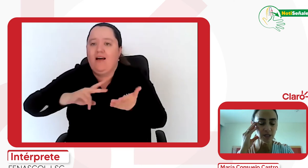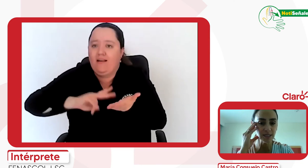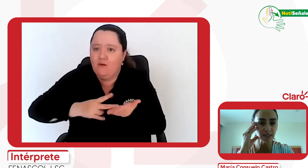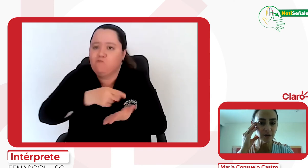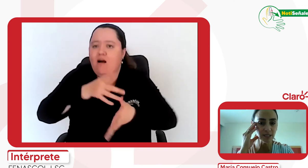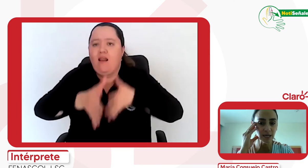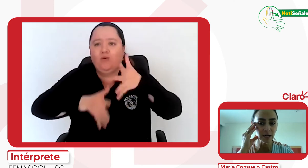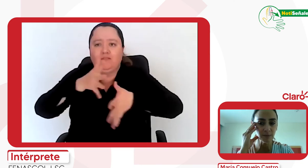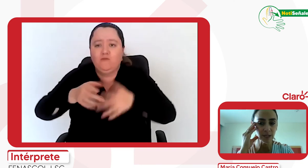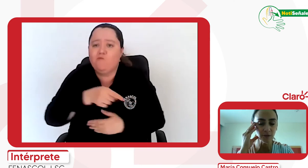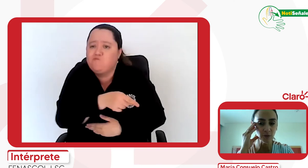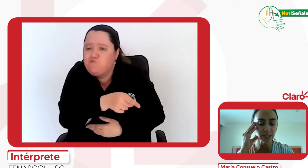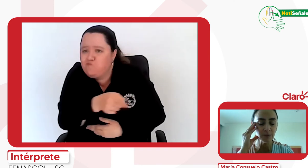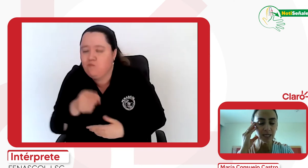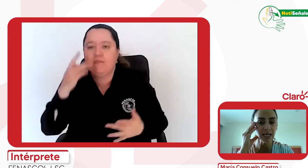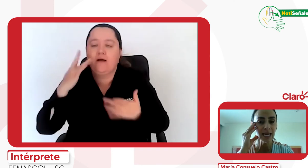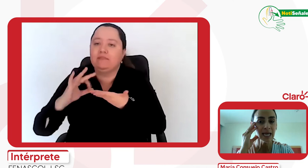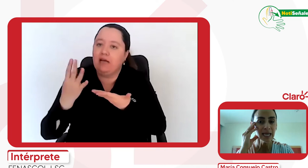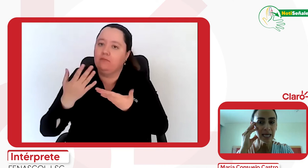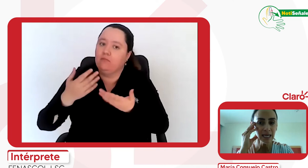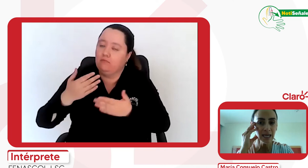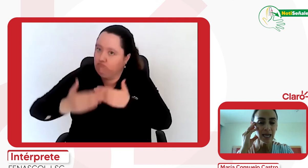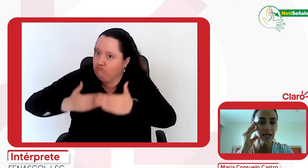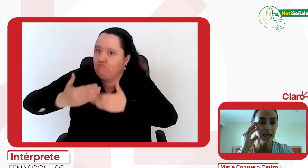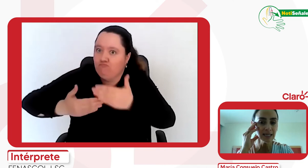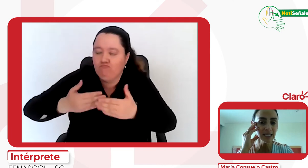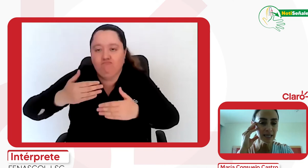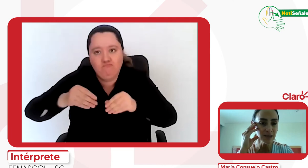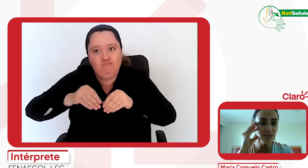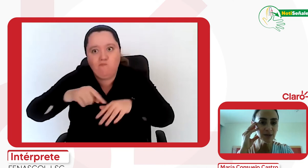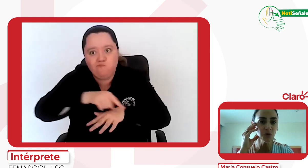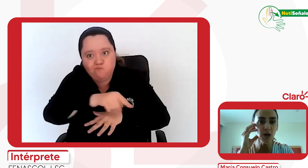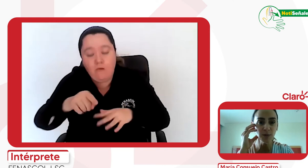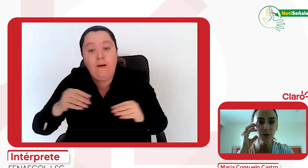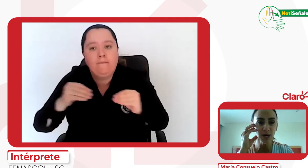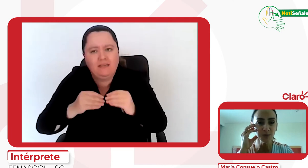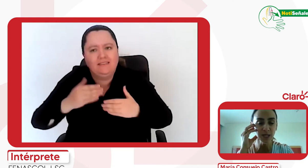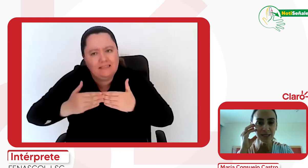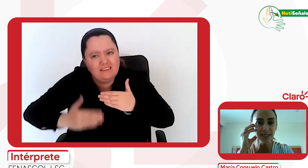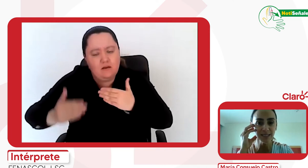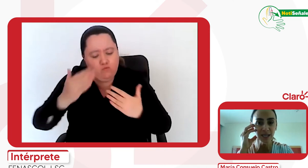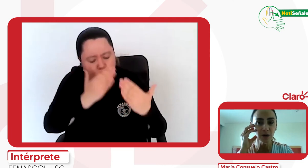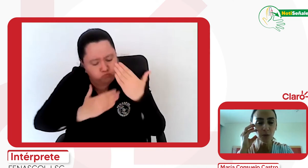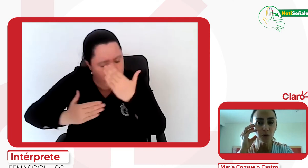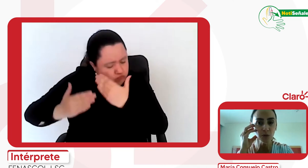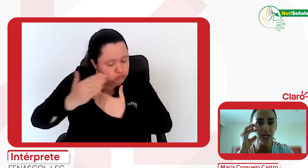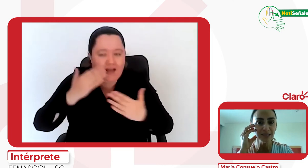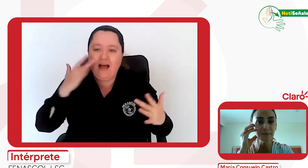señas a través de la plataforma Servir. Y seguir revisando cuáles pueden ser esas oportunidades de